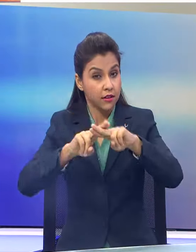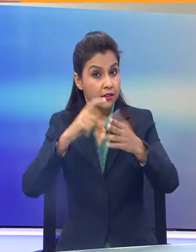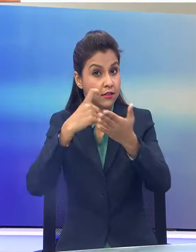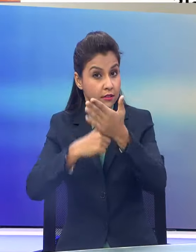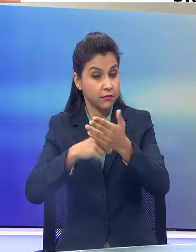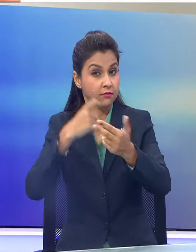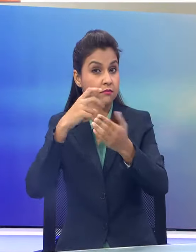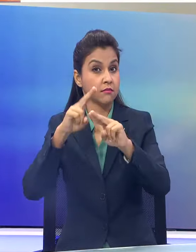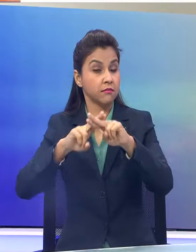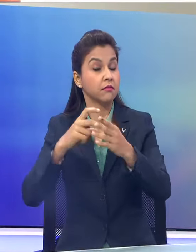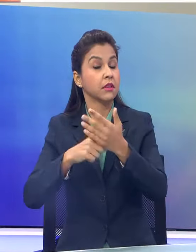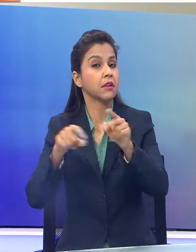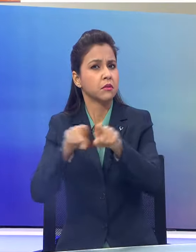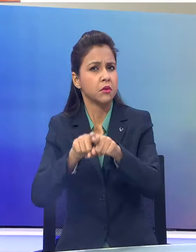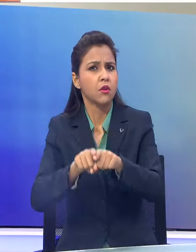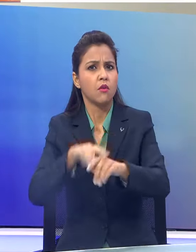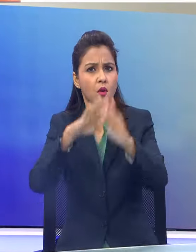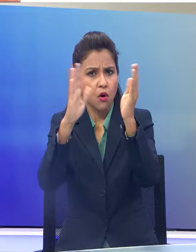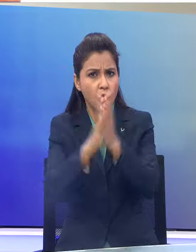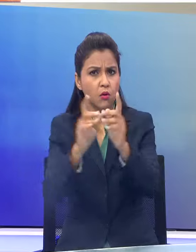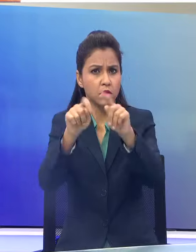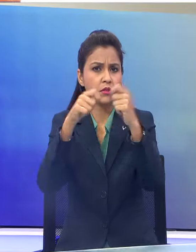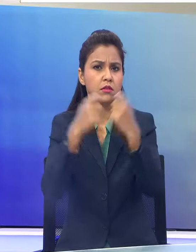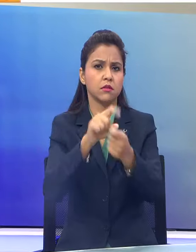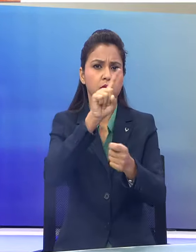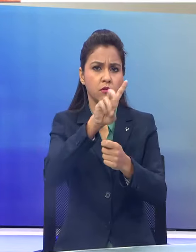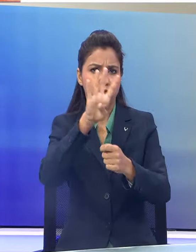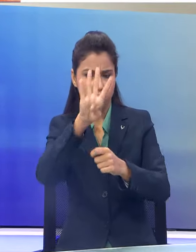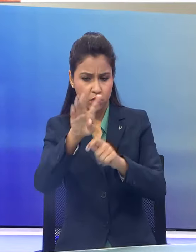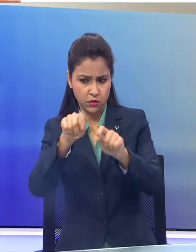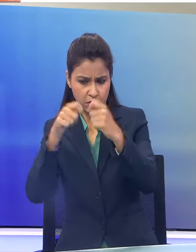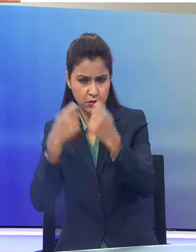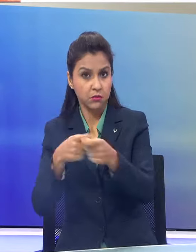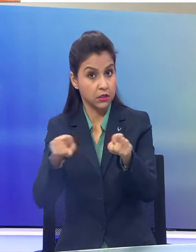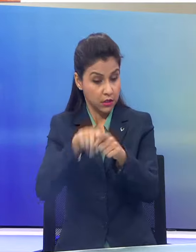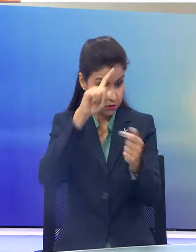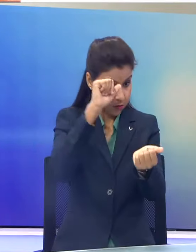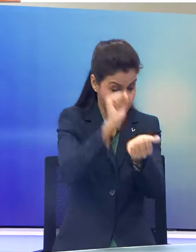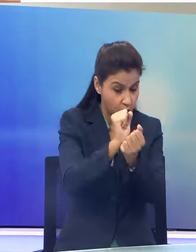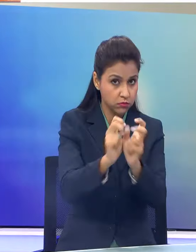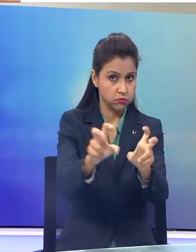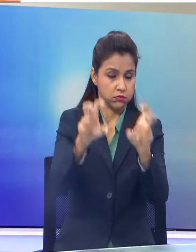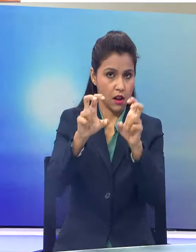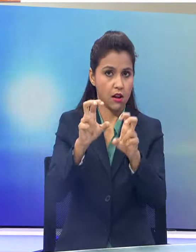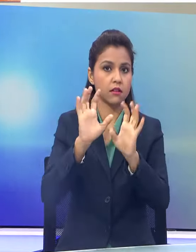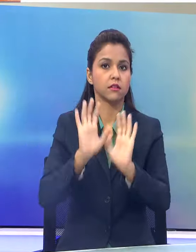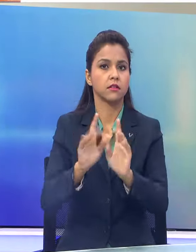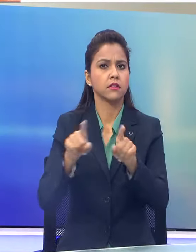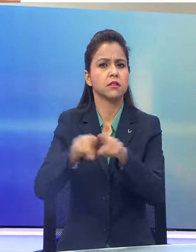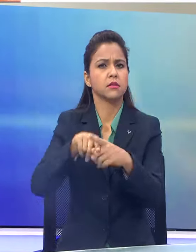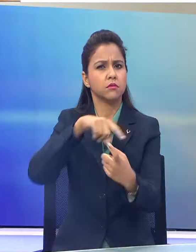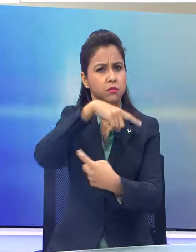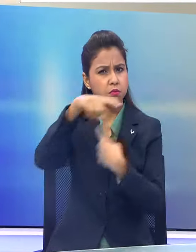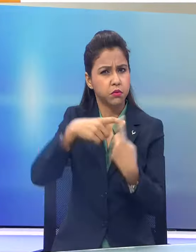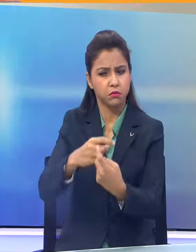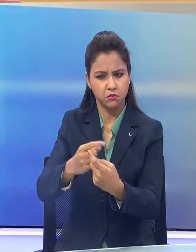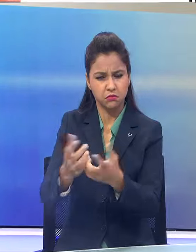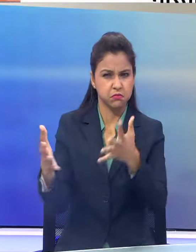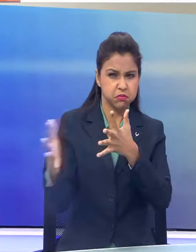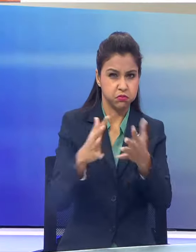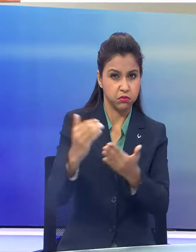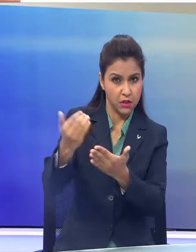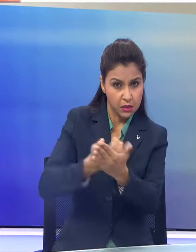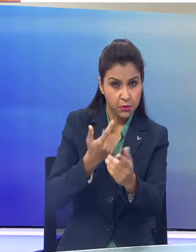14 टीमें तैनाद की गई है इसके साथ ही पुलिस प्रशासन भी अलर्ट मोट पर है चकरवात के प्रभाव से ने पटने के लिए